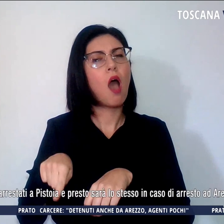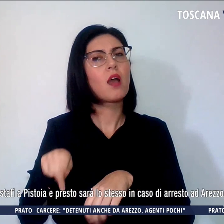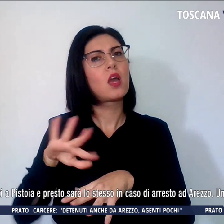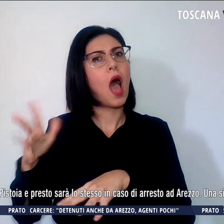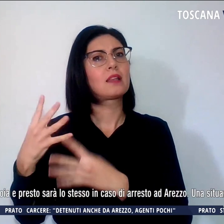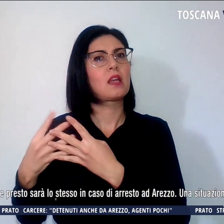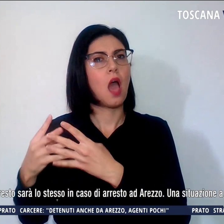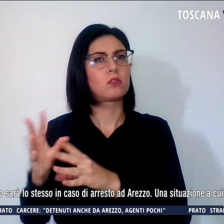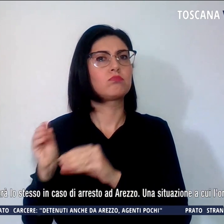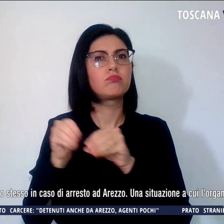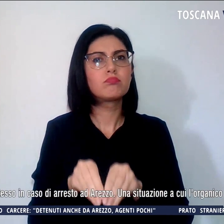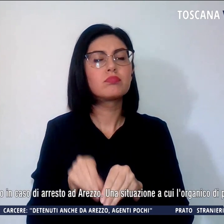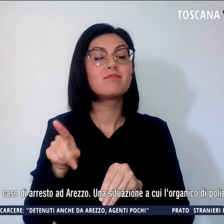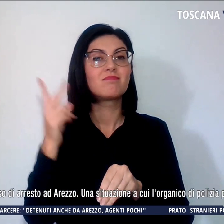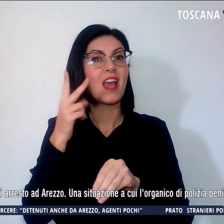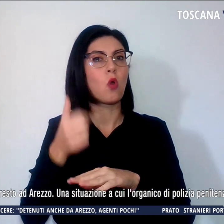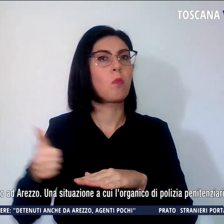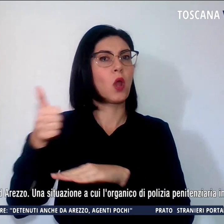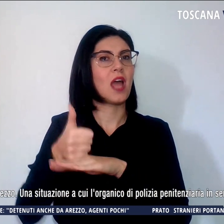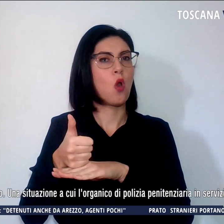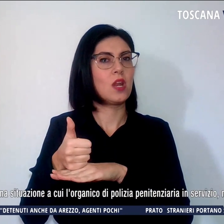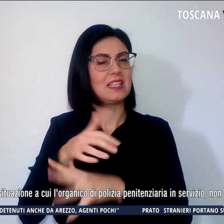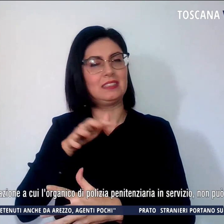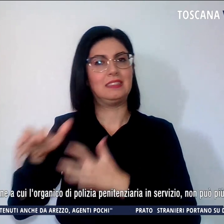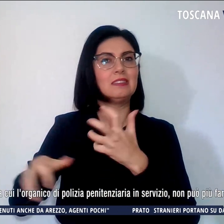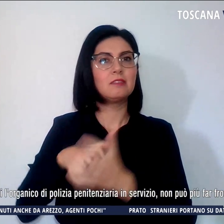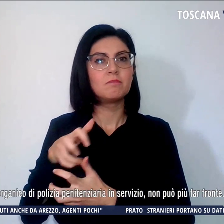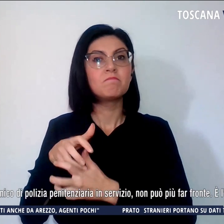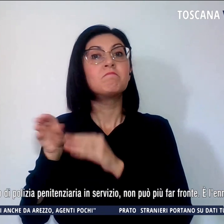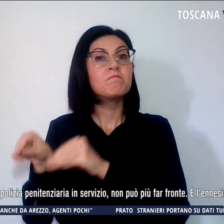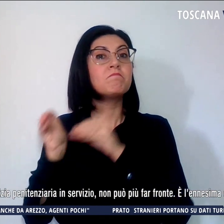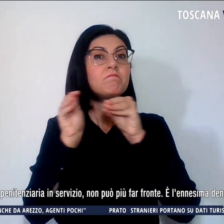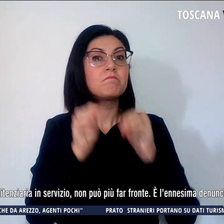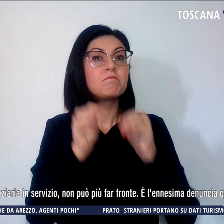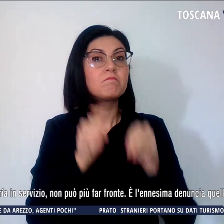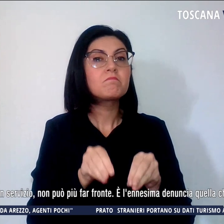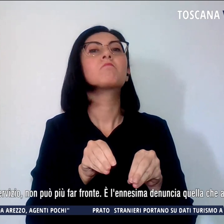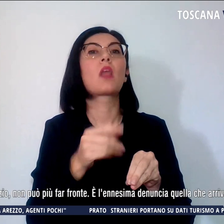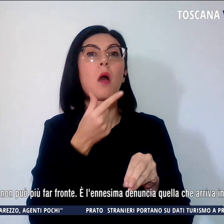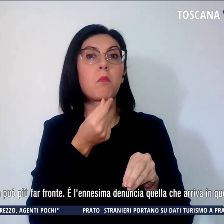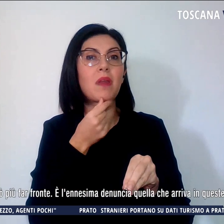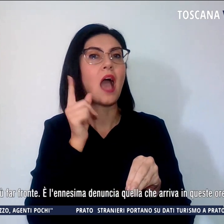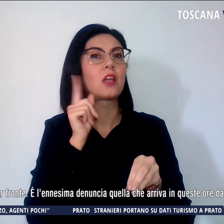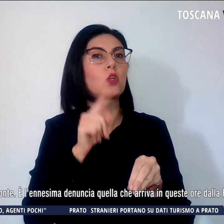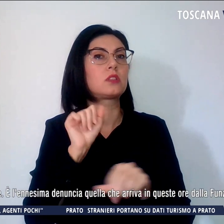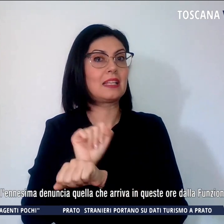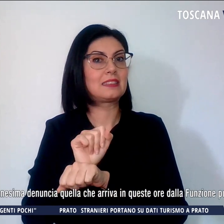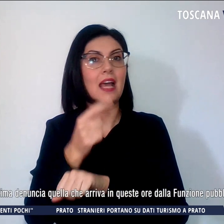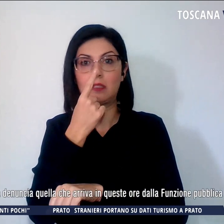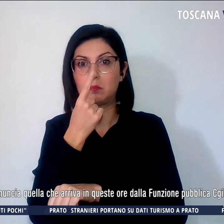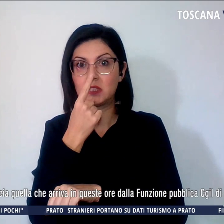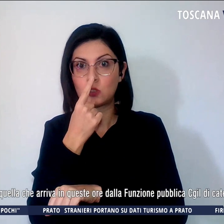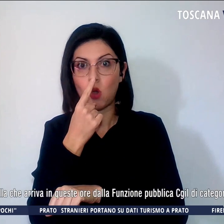protagonisti di disordine e collocati a Prato se arrestati a Pistoia e presto